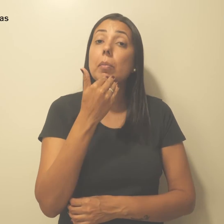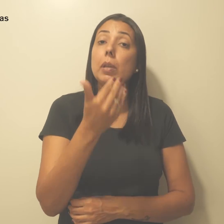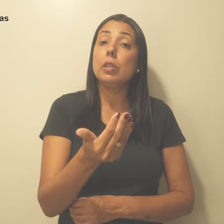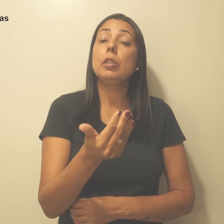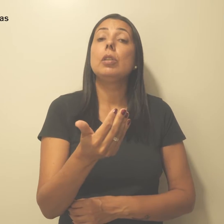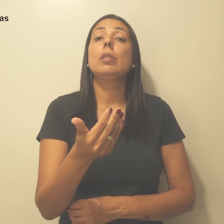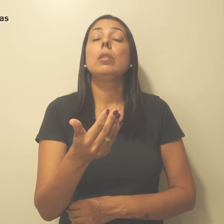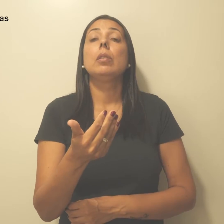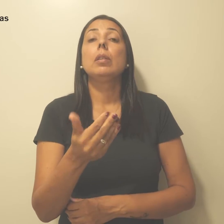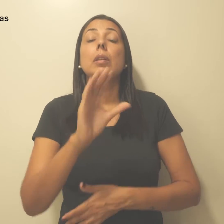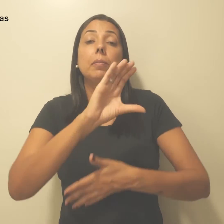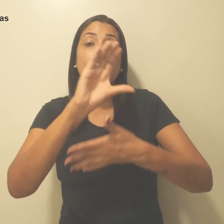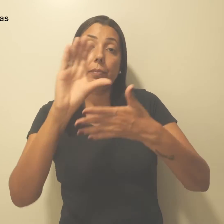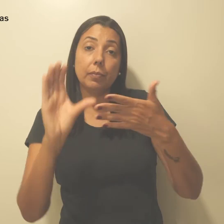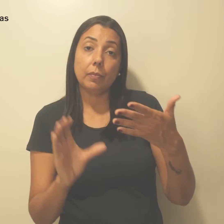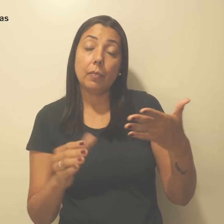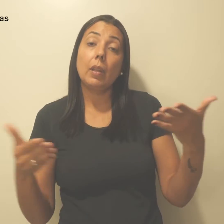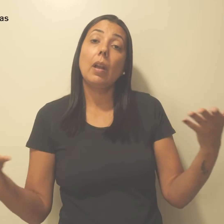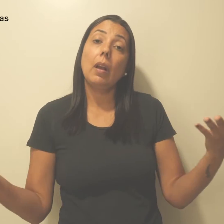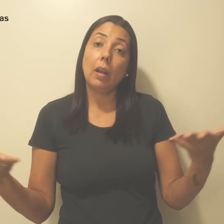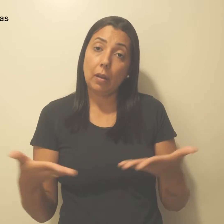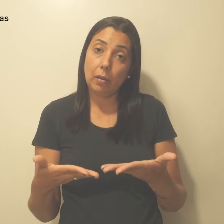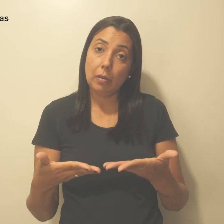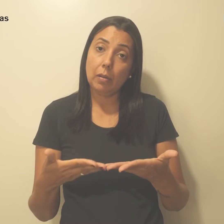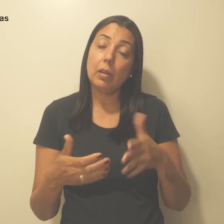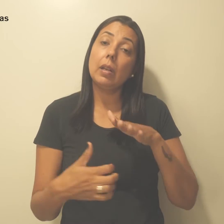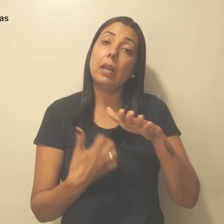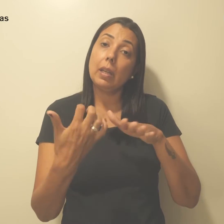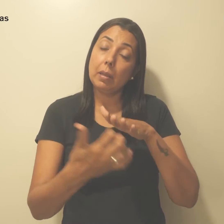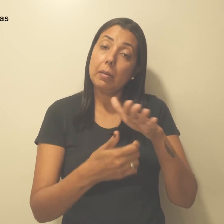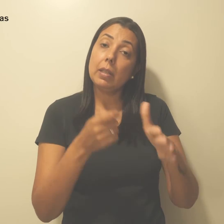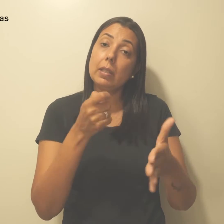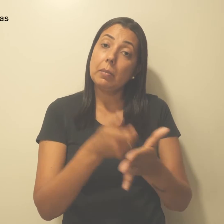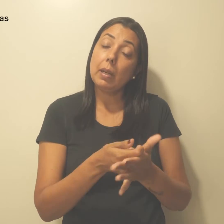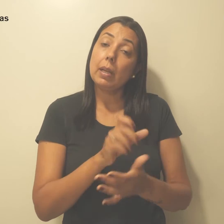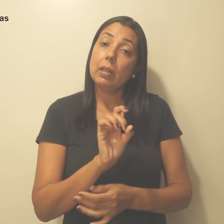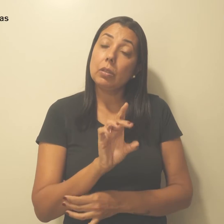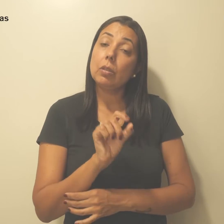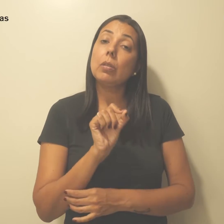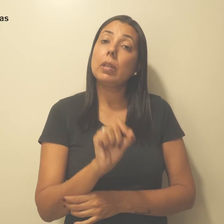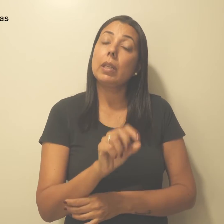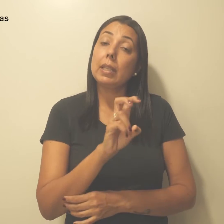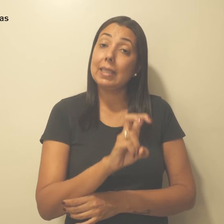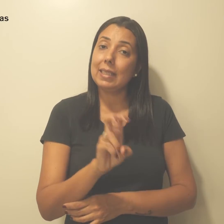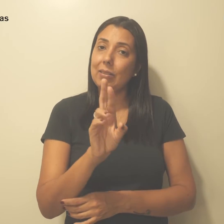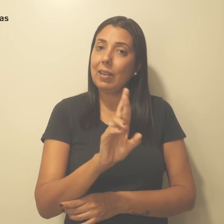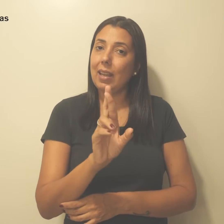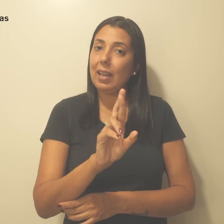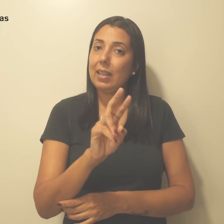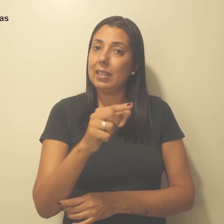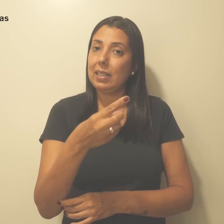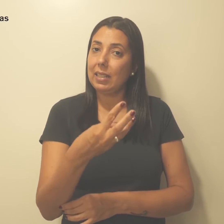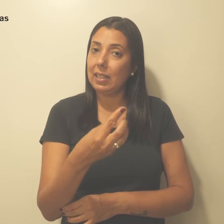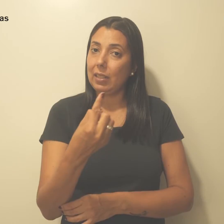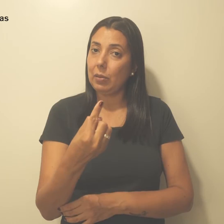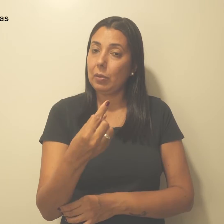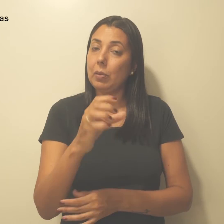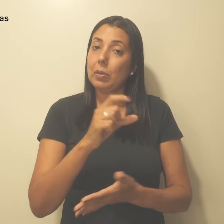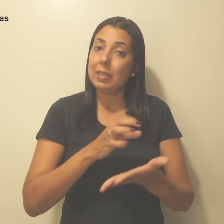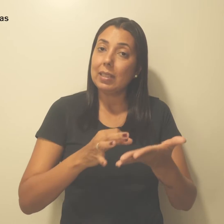categoria. Atualmente, a empresa paga apenas R$ 5,31 por corrida,